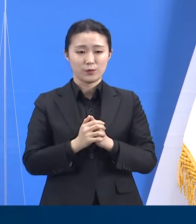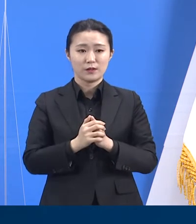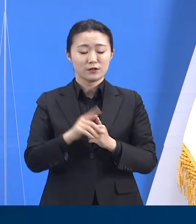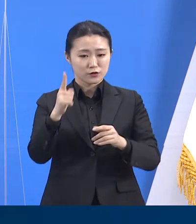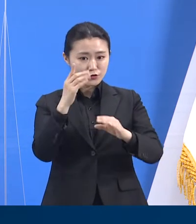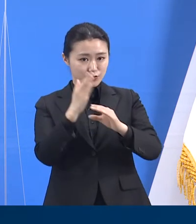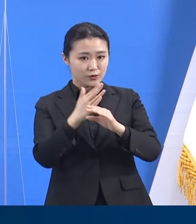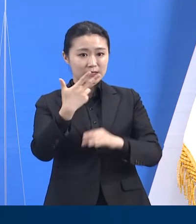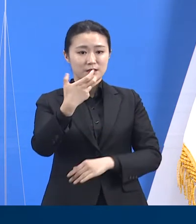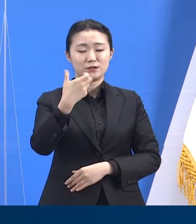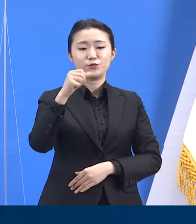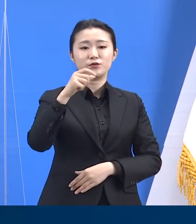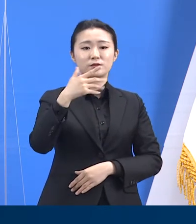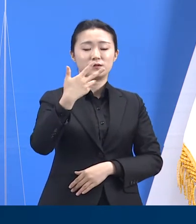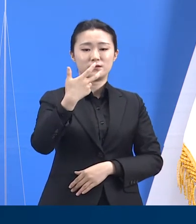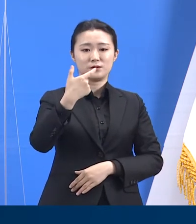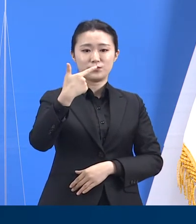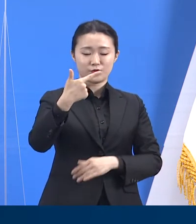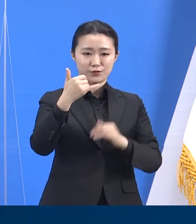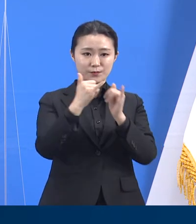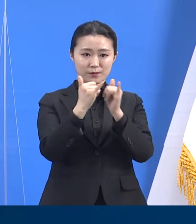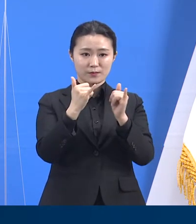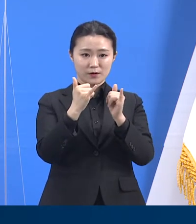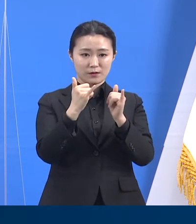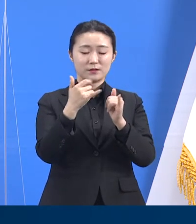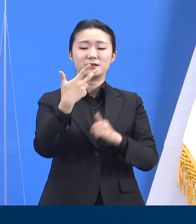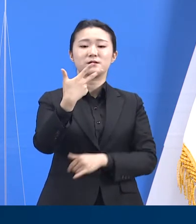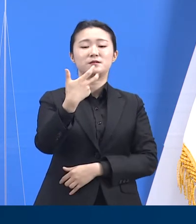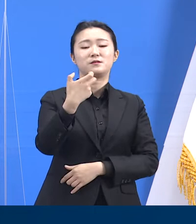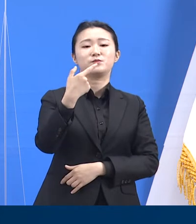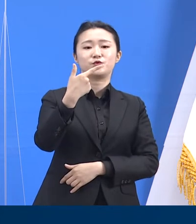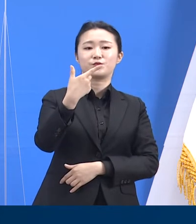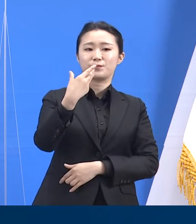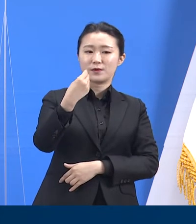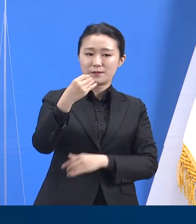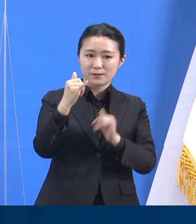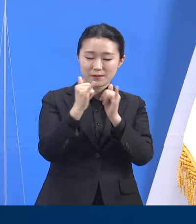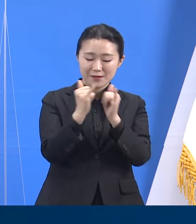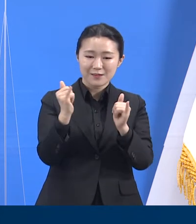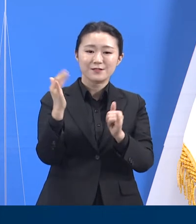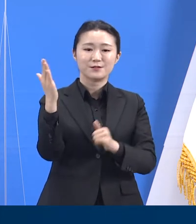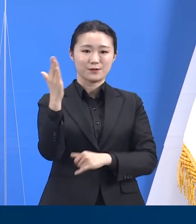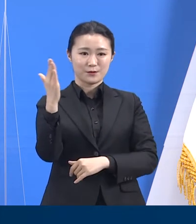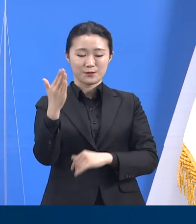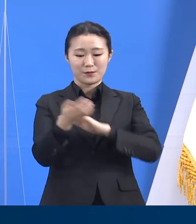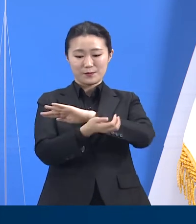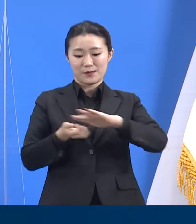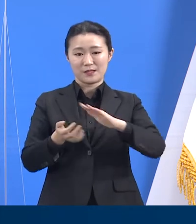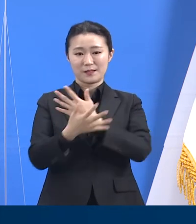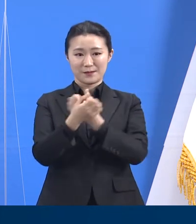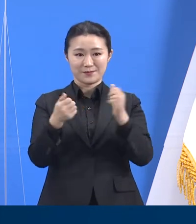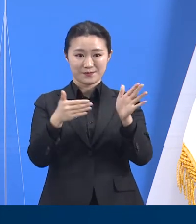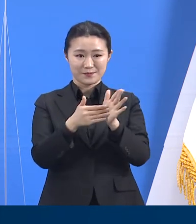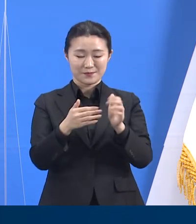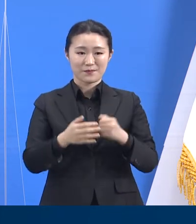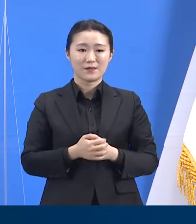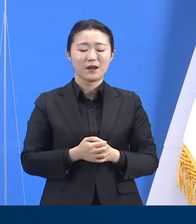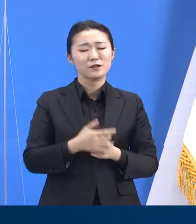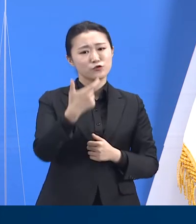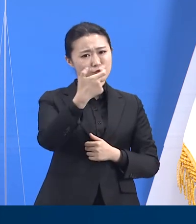,046명이 사전예약에 등록하셨습니다. 사전예약률은 68.9%로 집계됩니다.